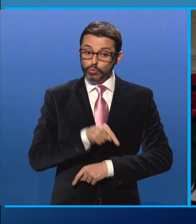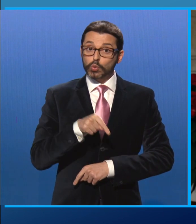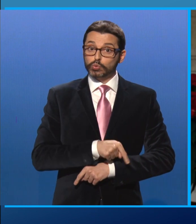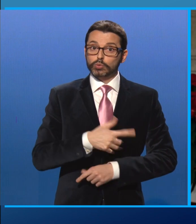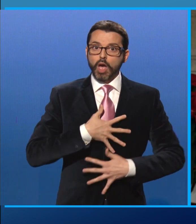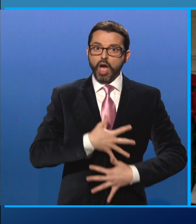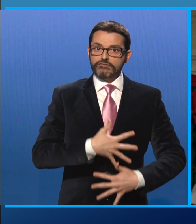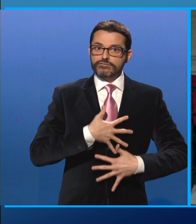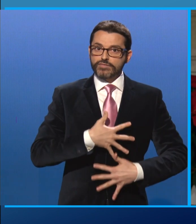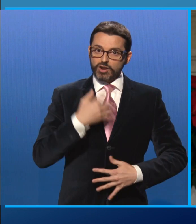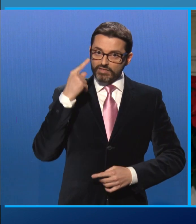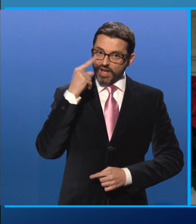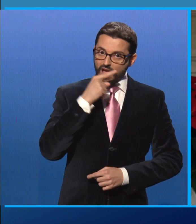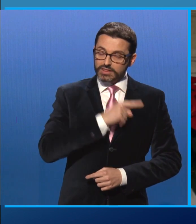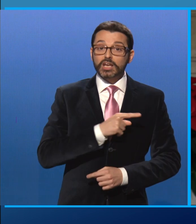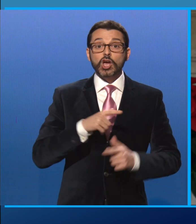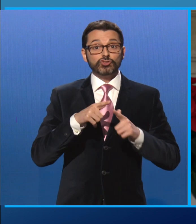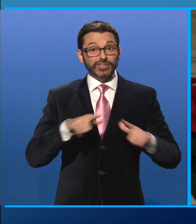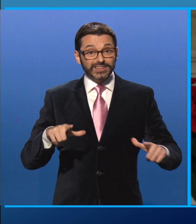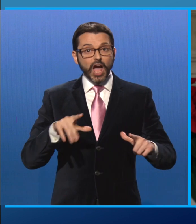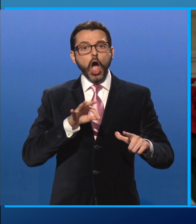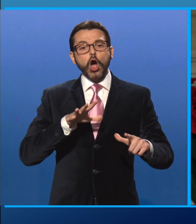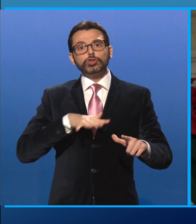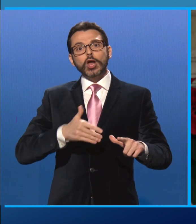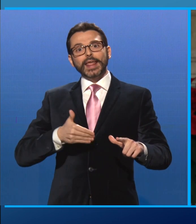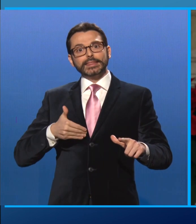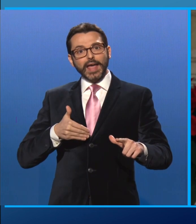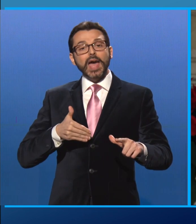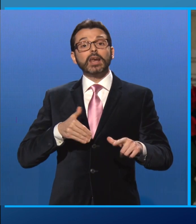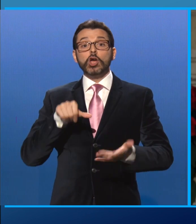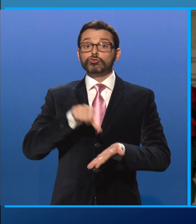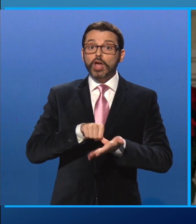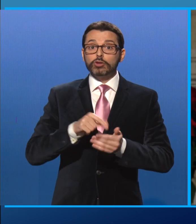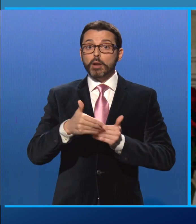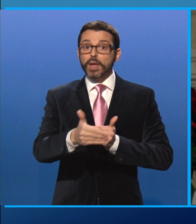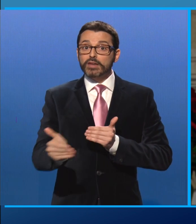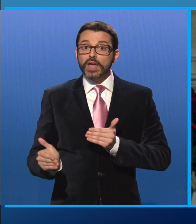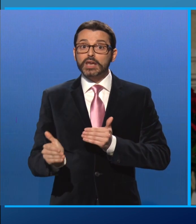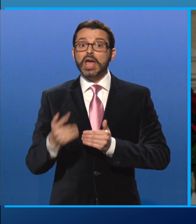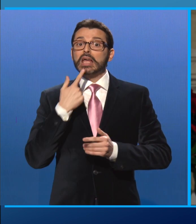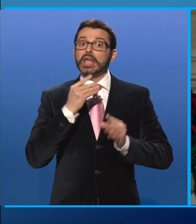Tra città e aree interne. Tra centri e periferie. Tra occupati e disoccupati.